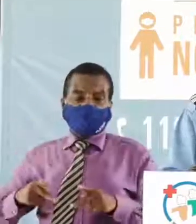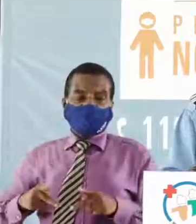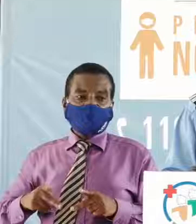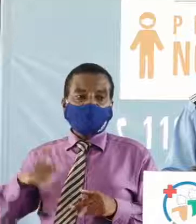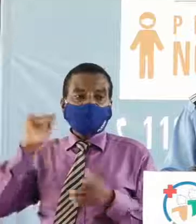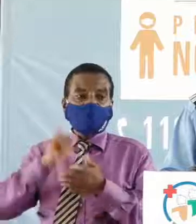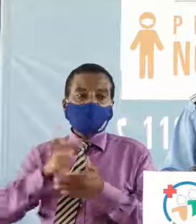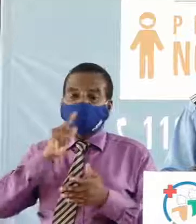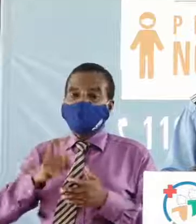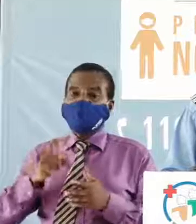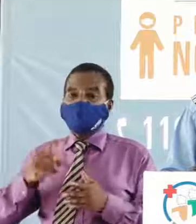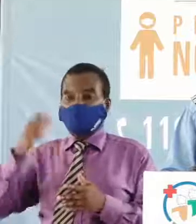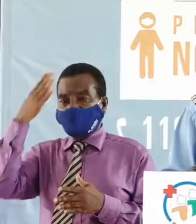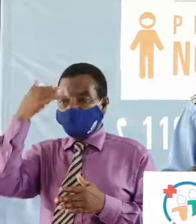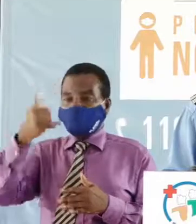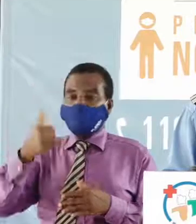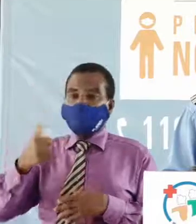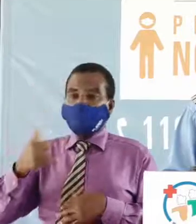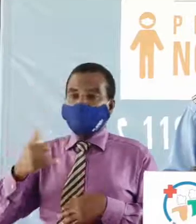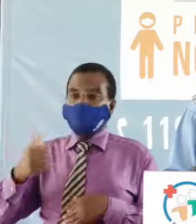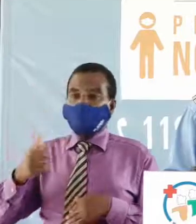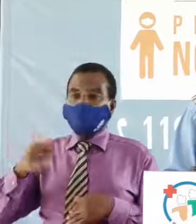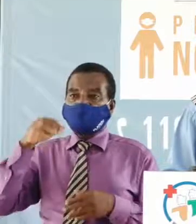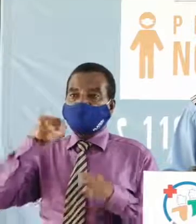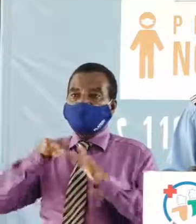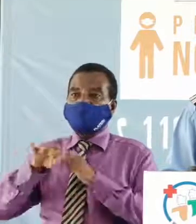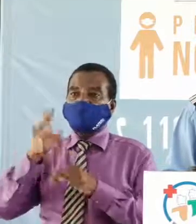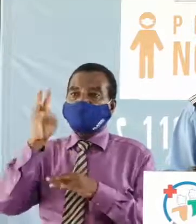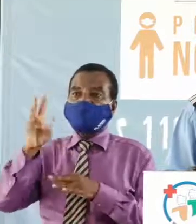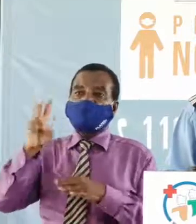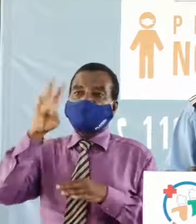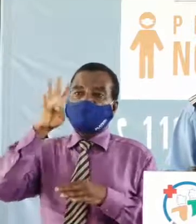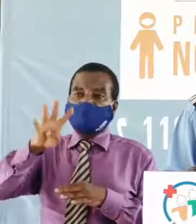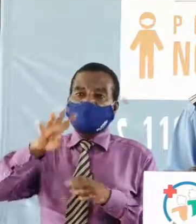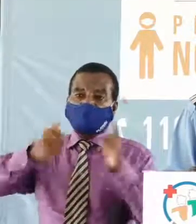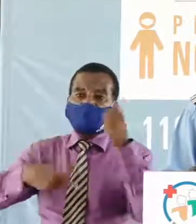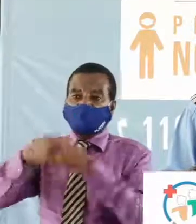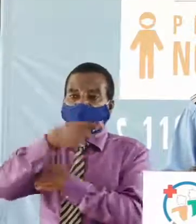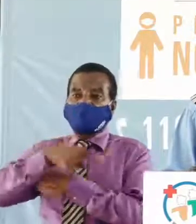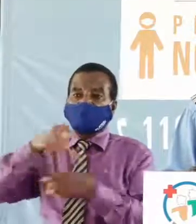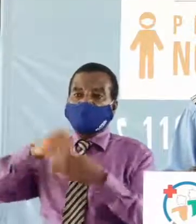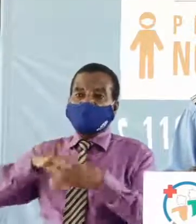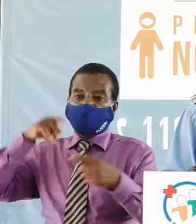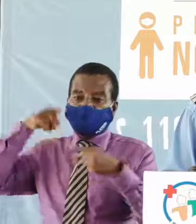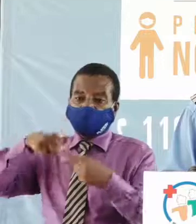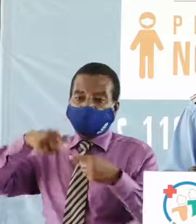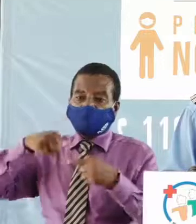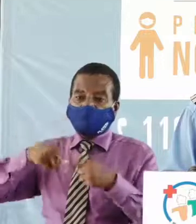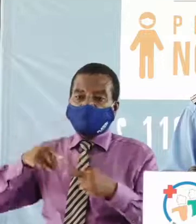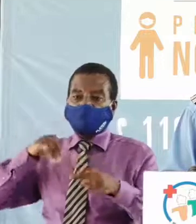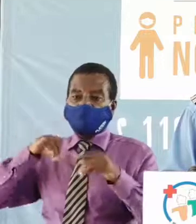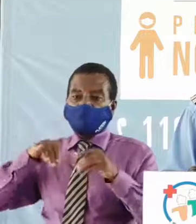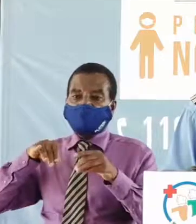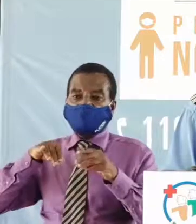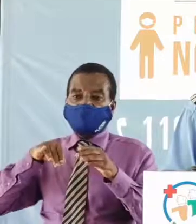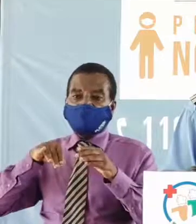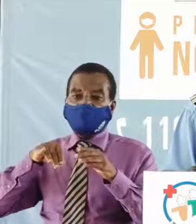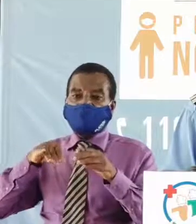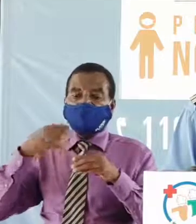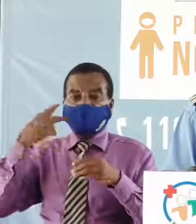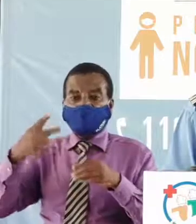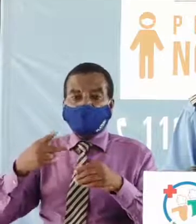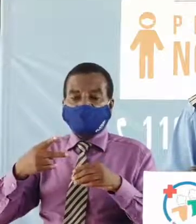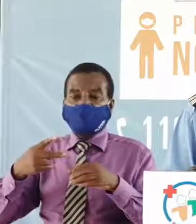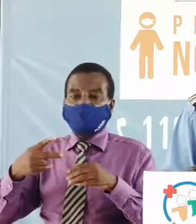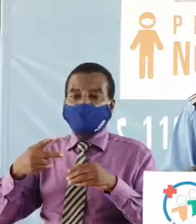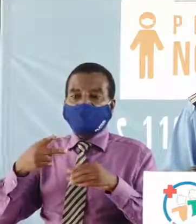C'est d'ailleurs pourquoi, en ce 74e jour de cette lutte intrépide, voire